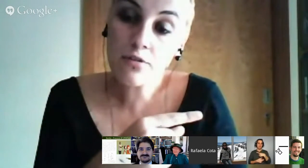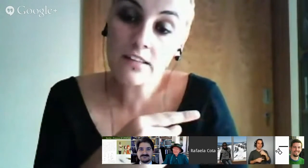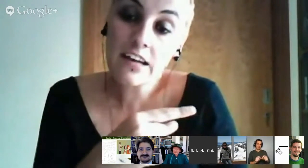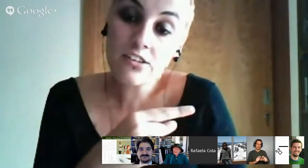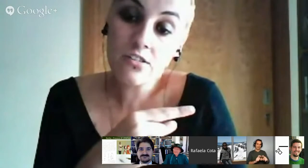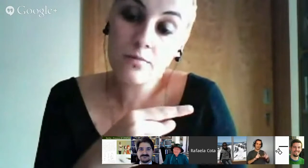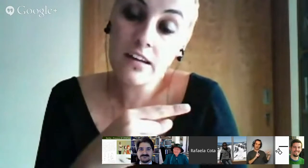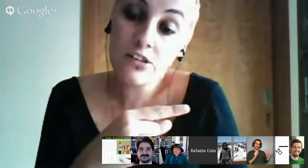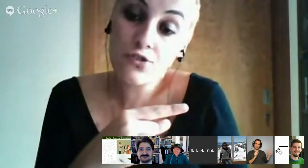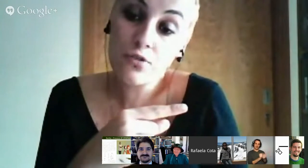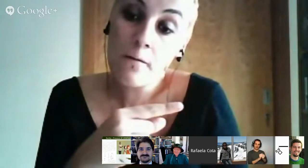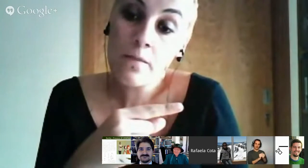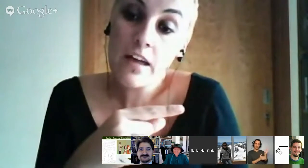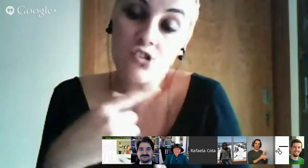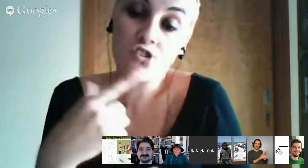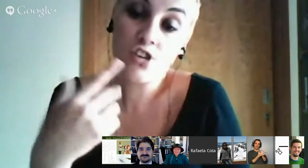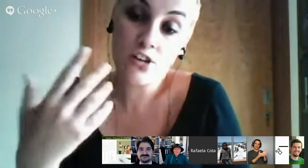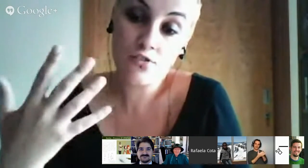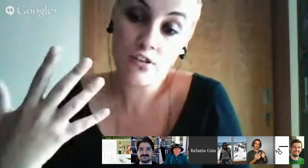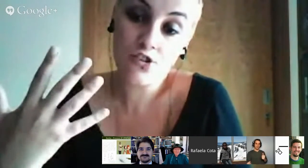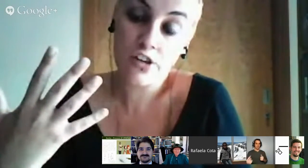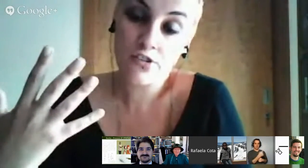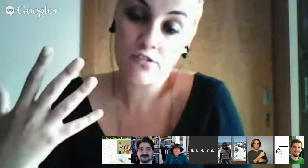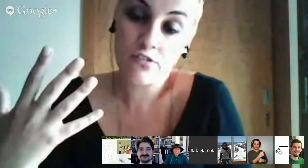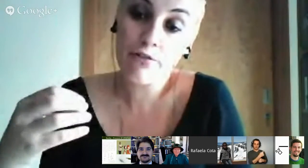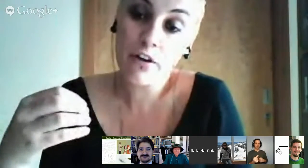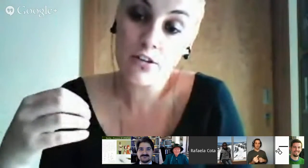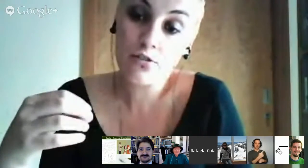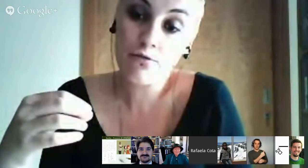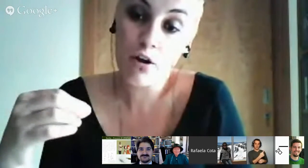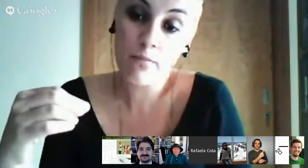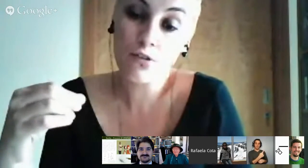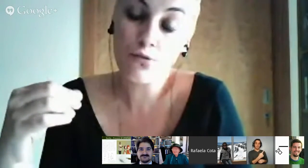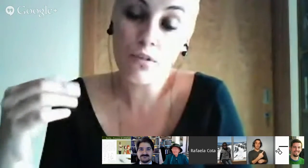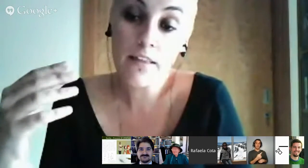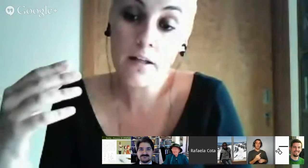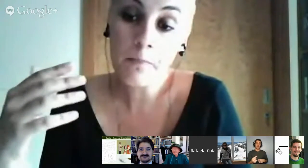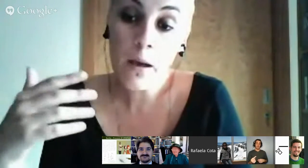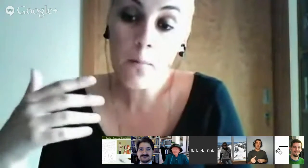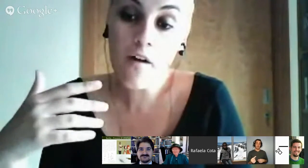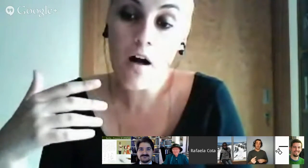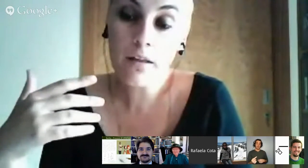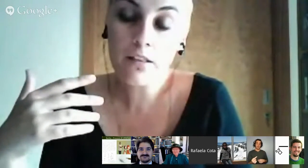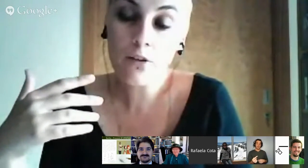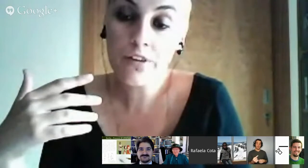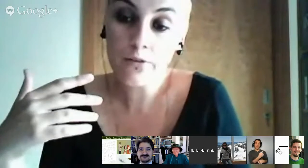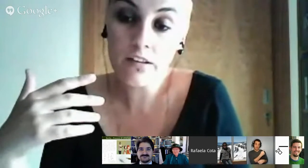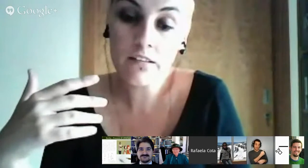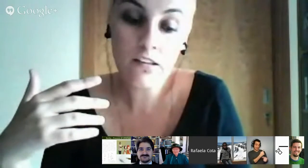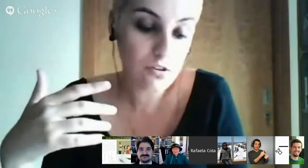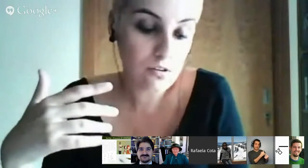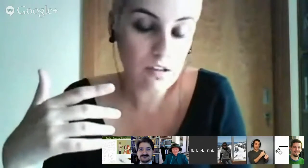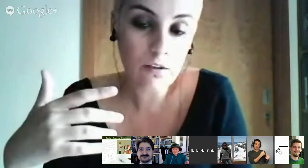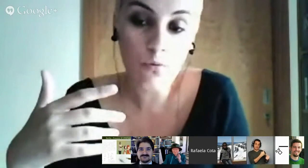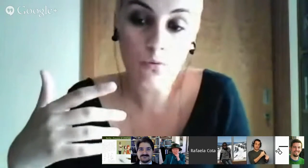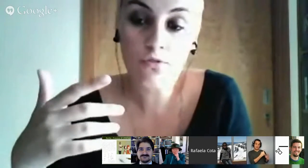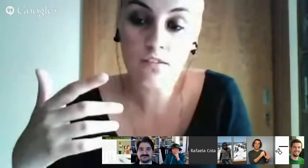portanto estes gestos estes gestos se forem feitos de forma isolada provavelmente não terão sentido e um dos